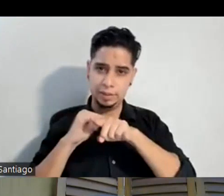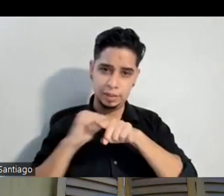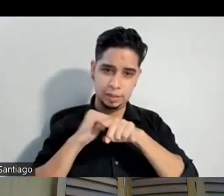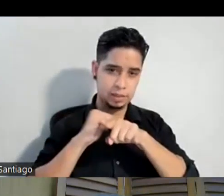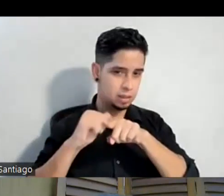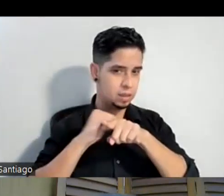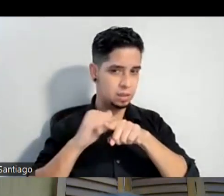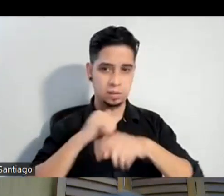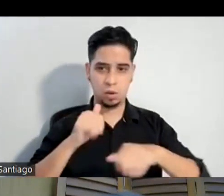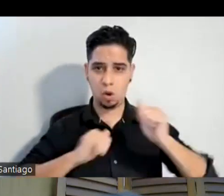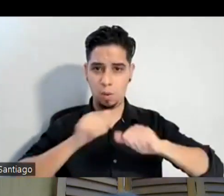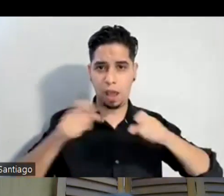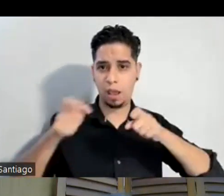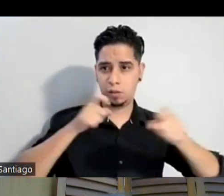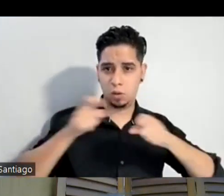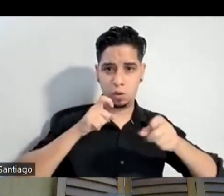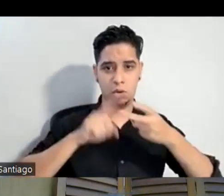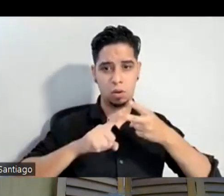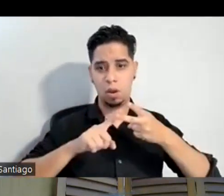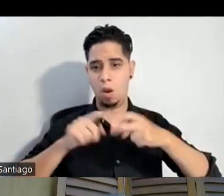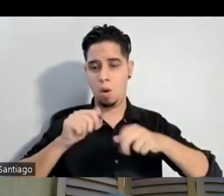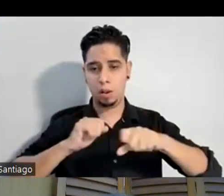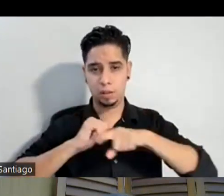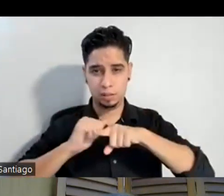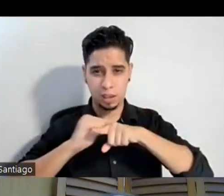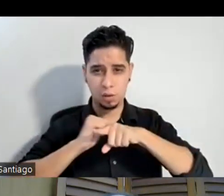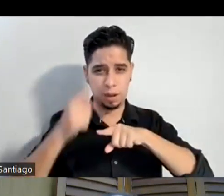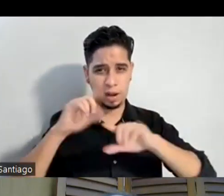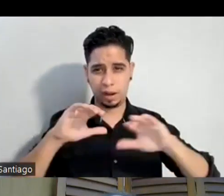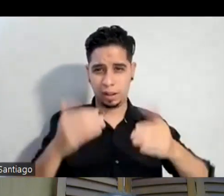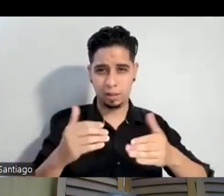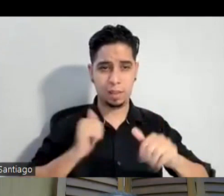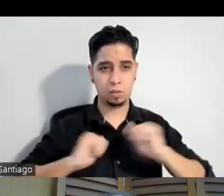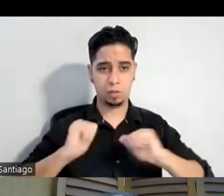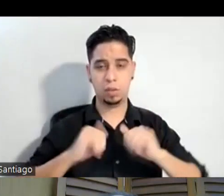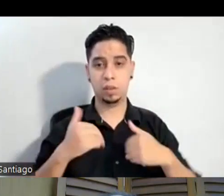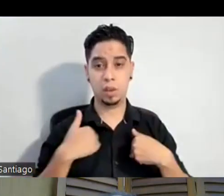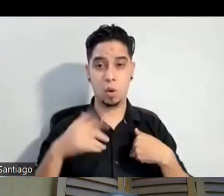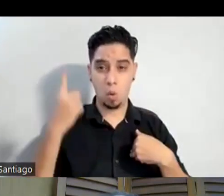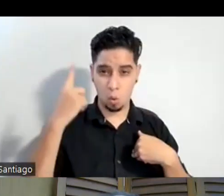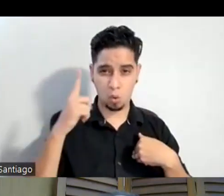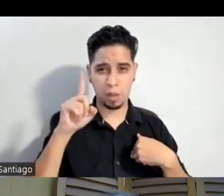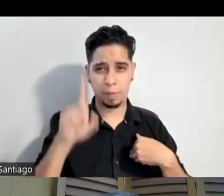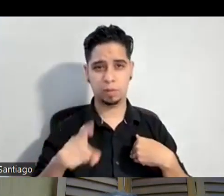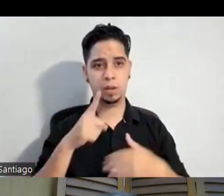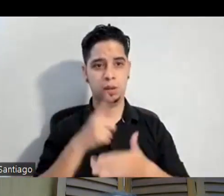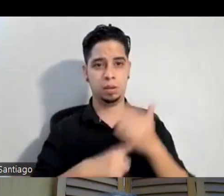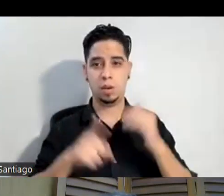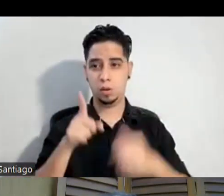obra de dirección o para ensayos de la clase de actuación tengo una pregunta una pregunta que ustedes están ambos y son dos